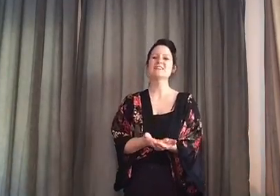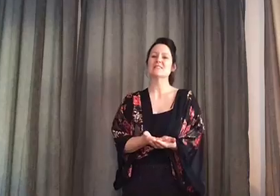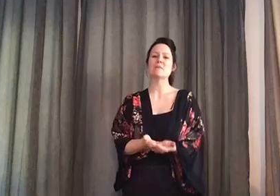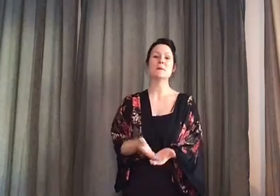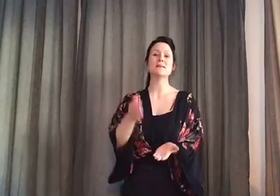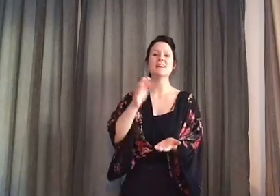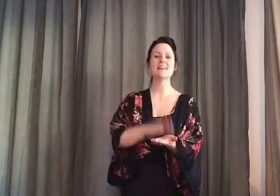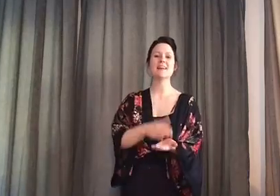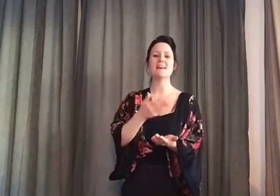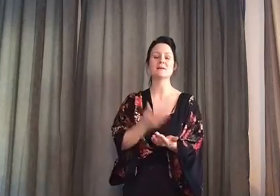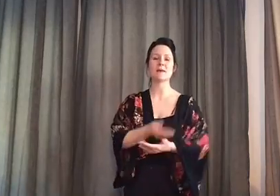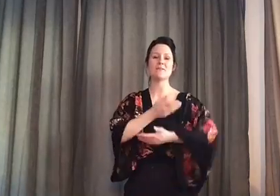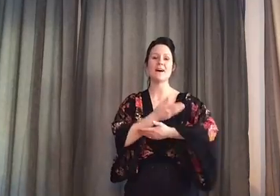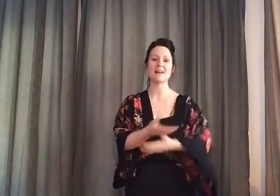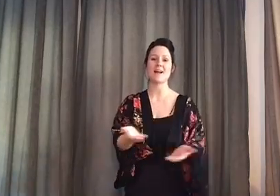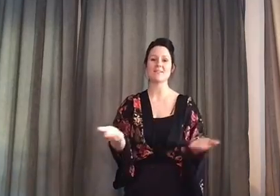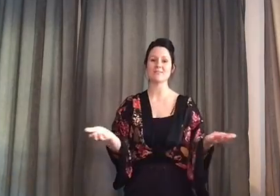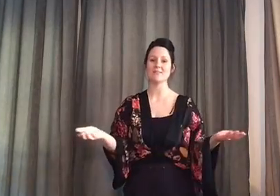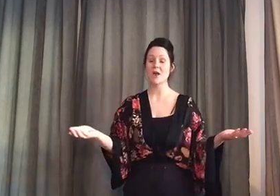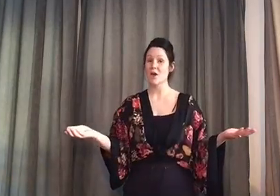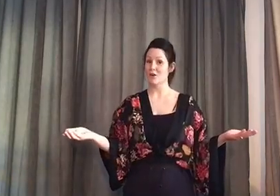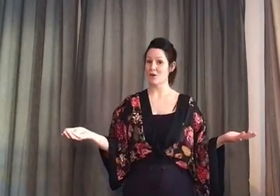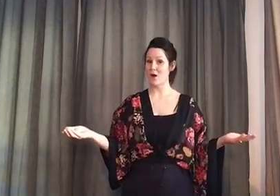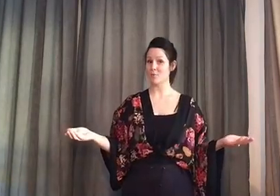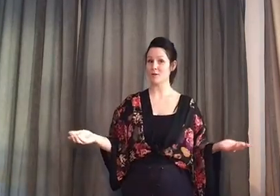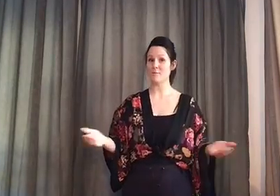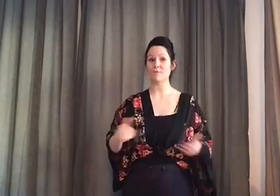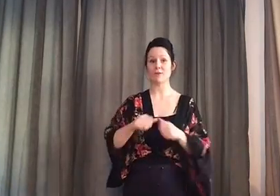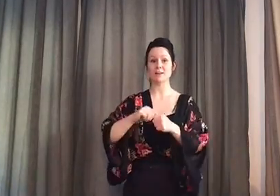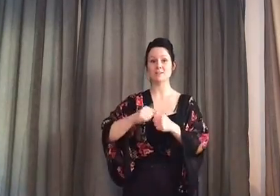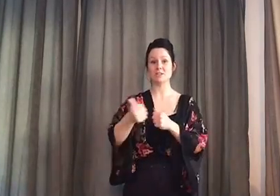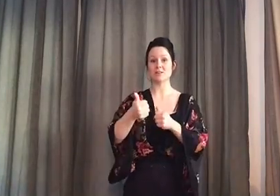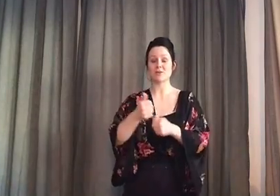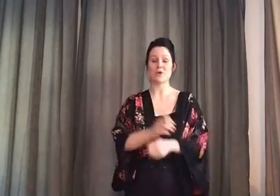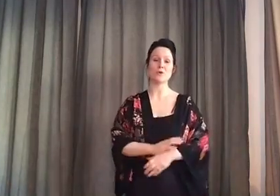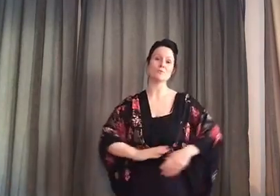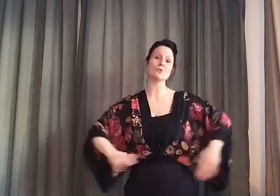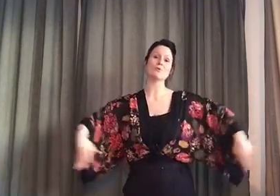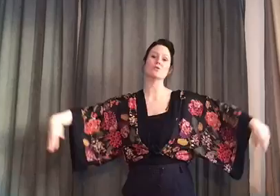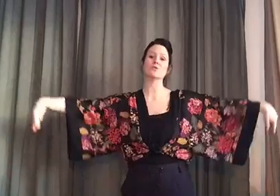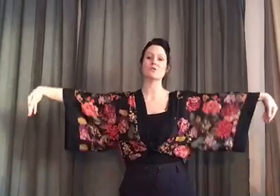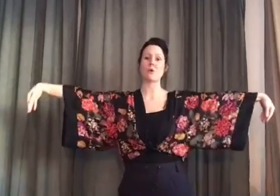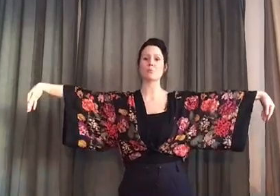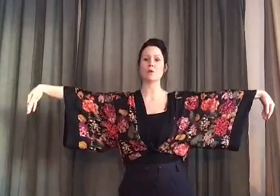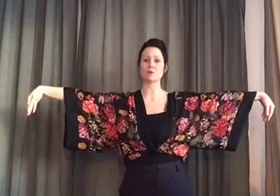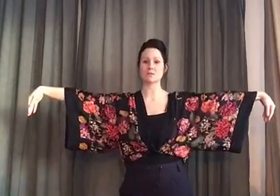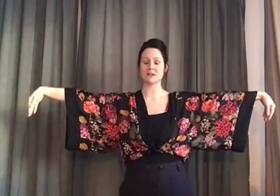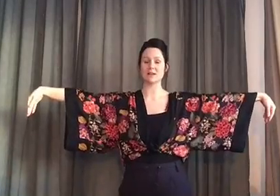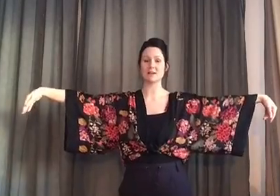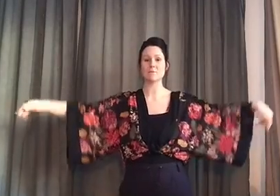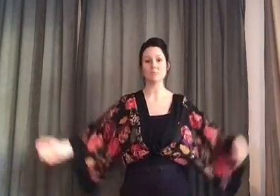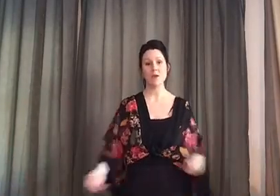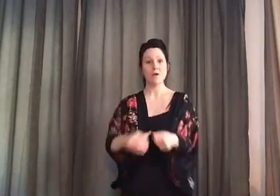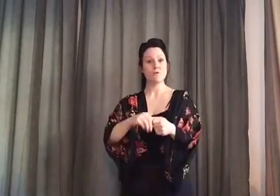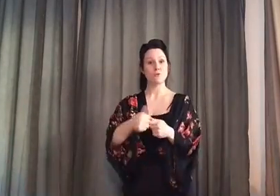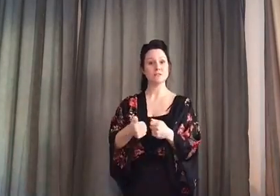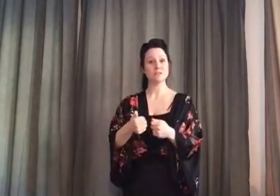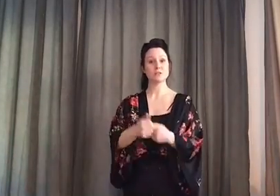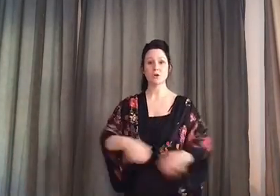Ska vi byta grejer med varann? Jag byter med en fidgettoy mot en robloxkin Fidgettoy